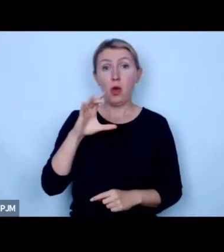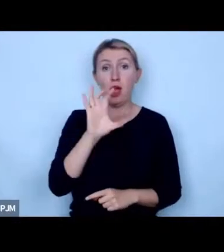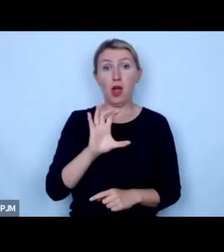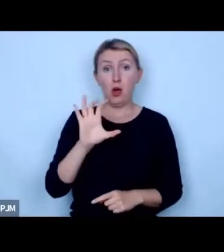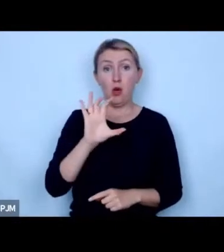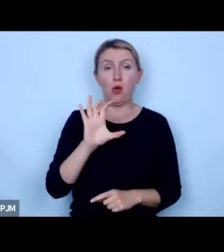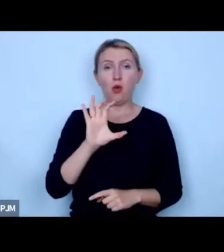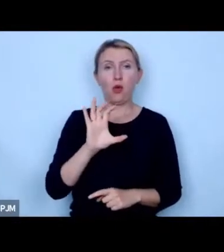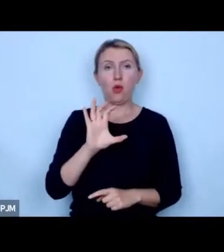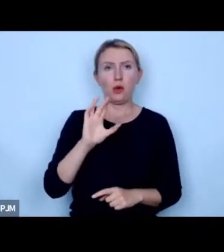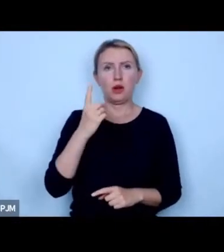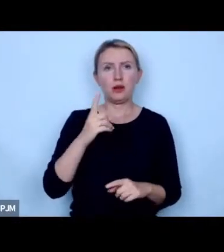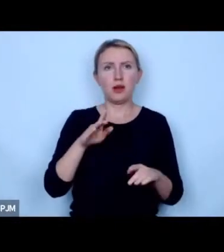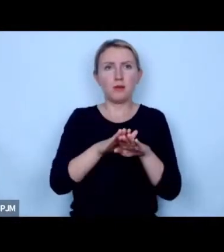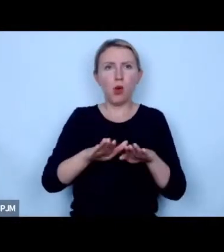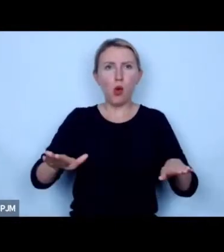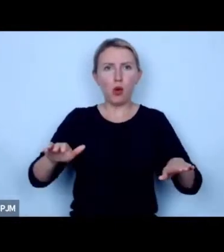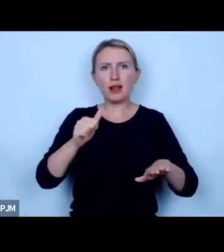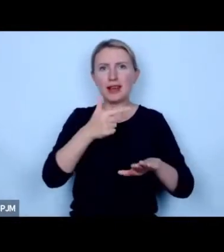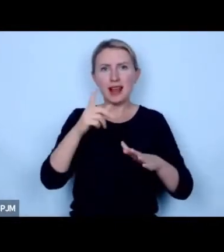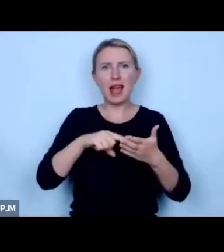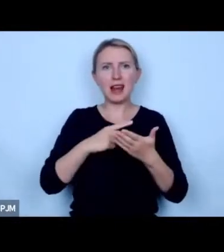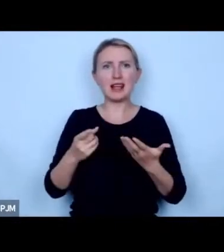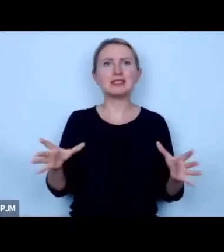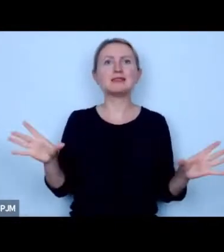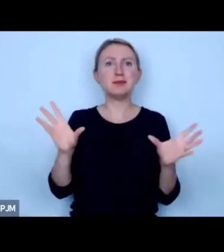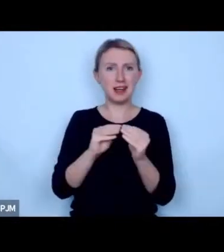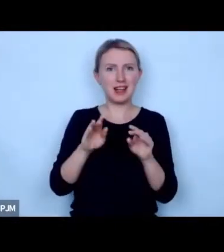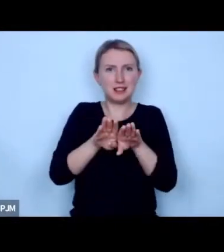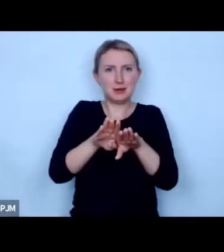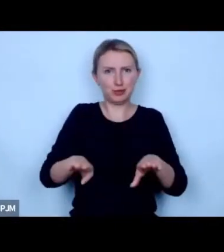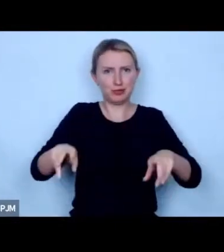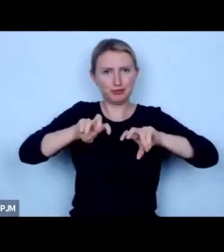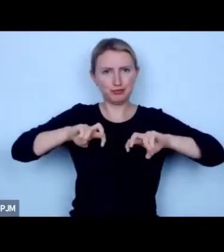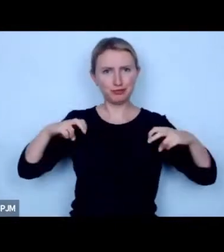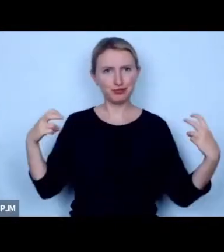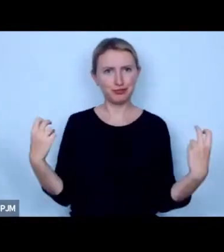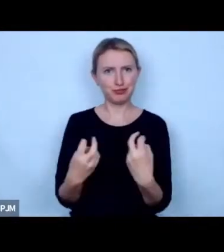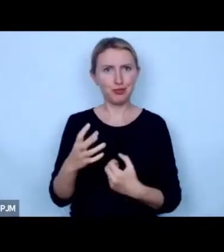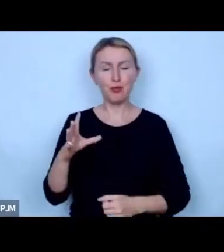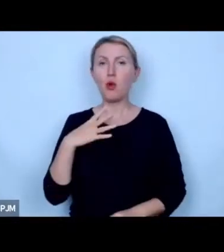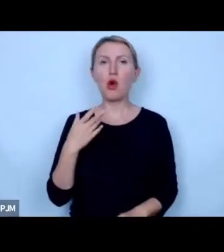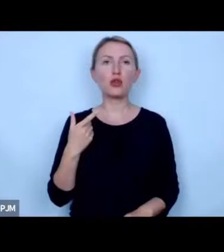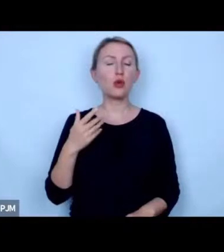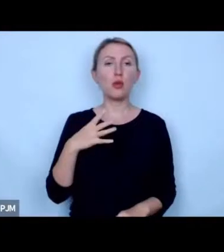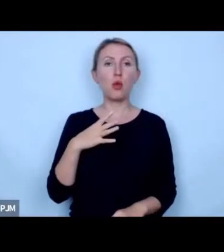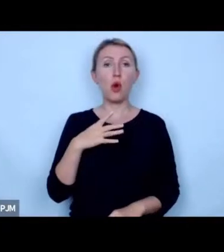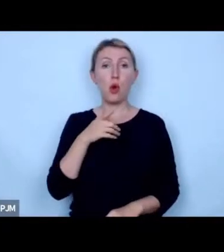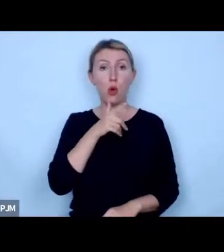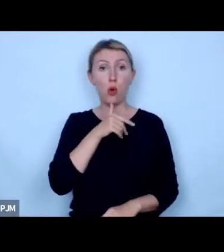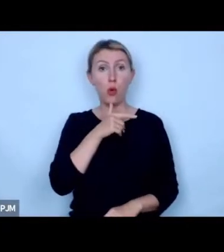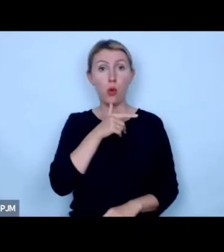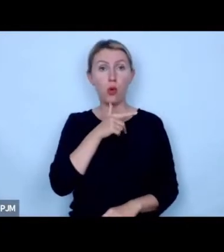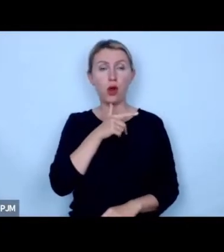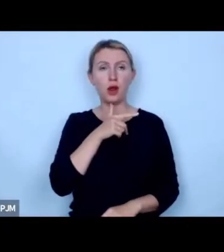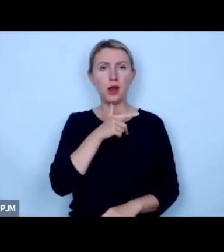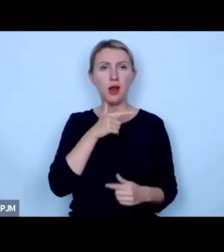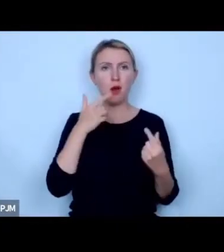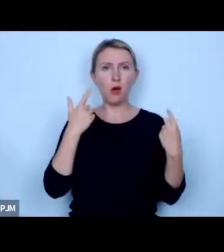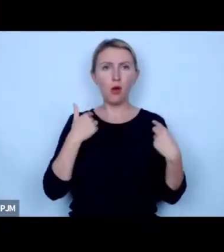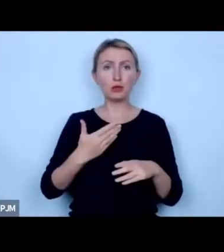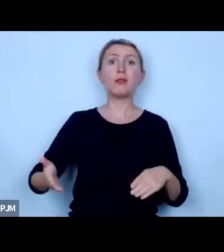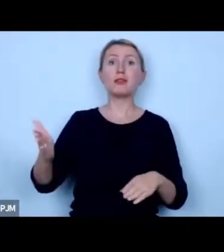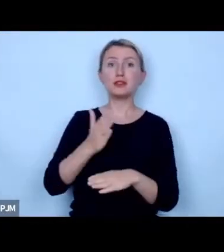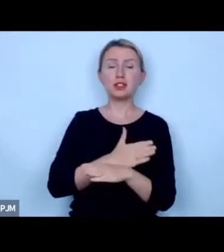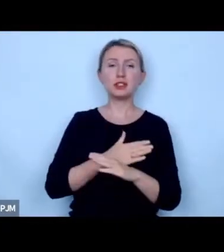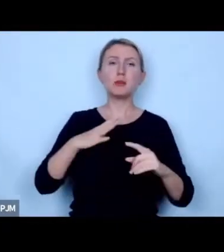środowiska przy jednym stole posadzić kilkukrotnie i to było niesamowite jak osoby które wcześniej